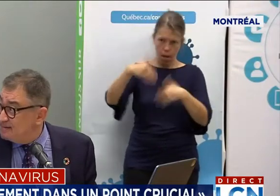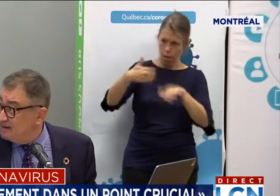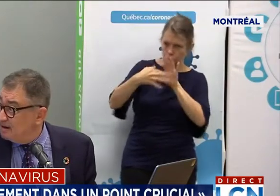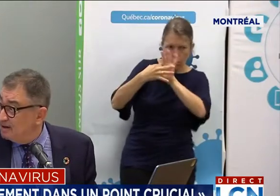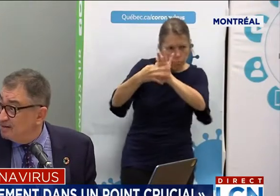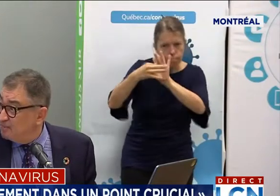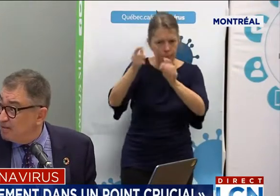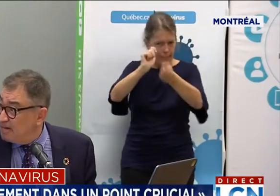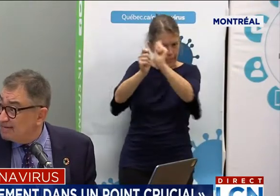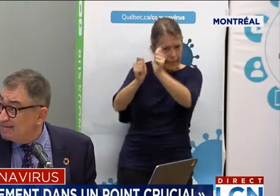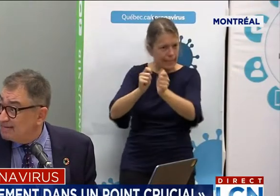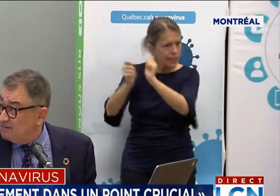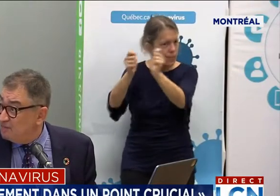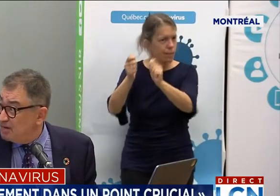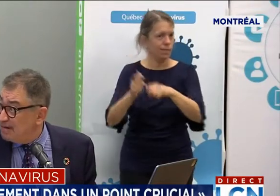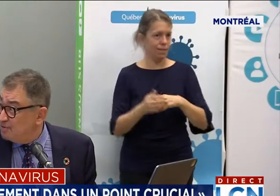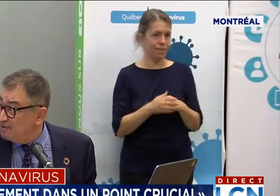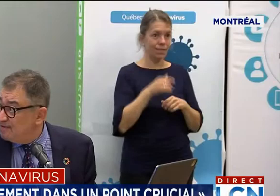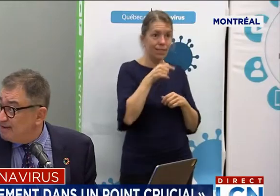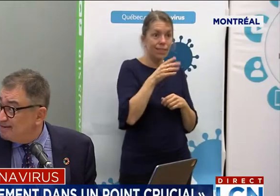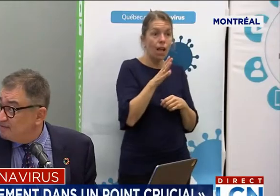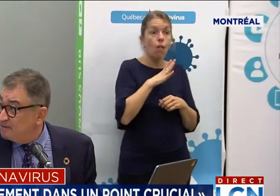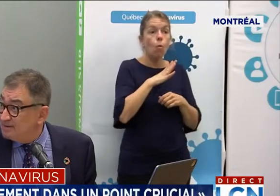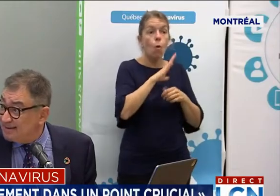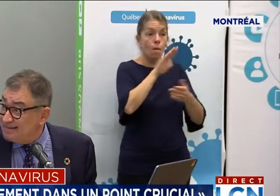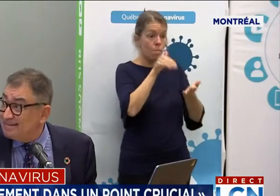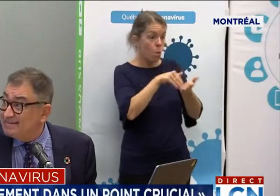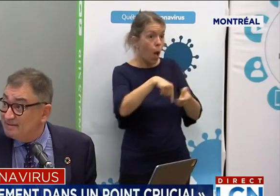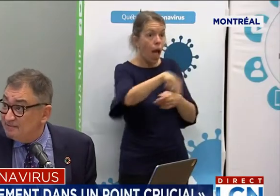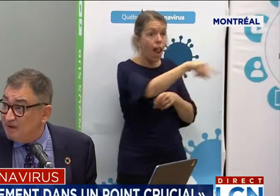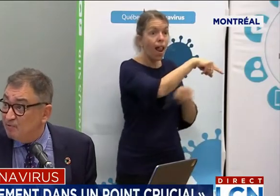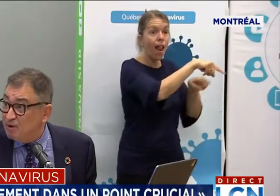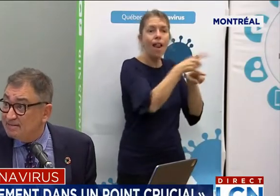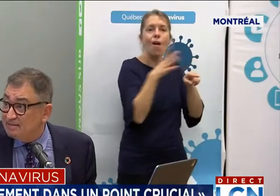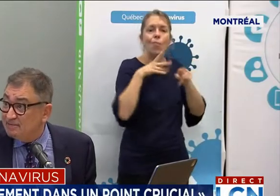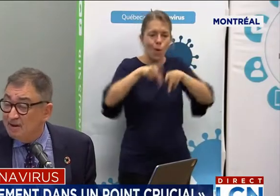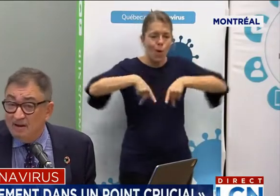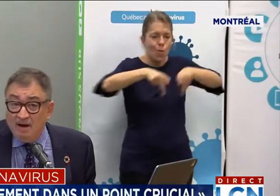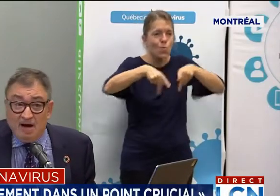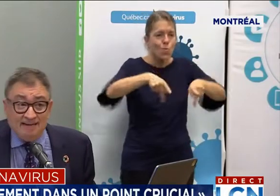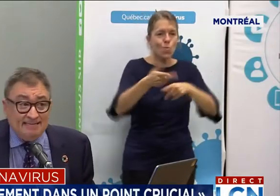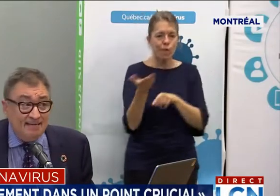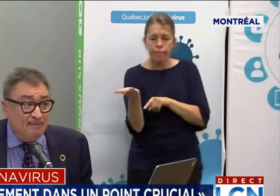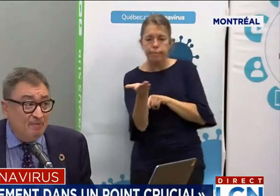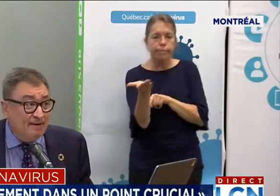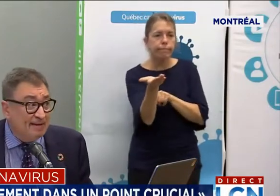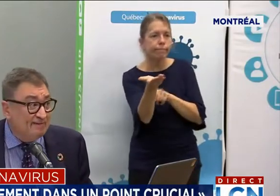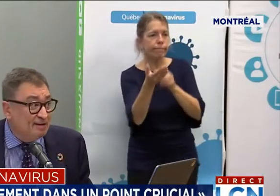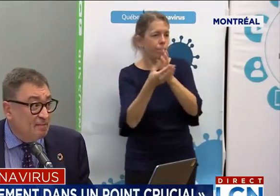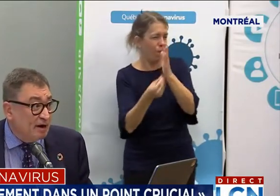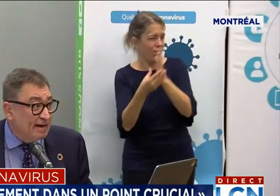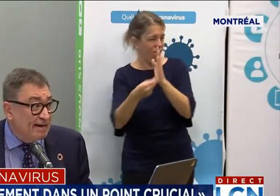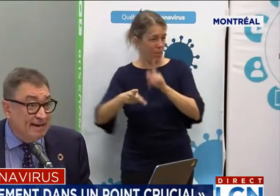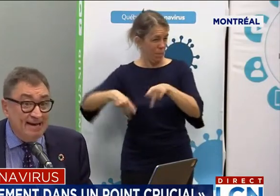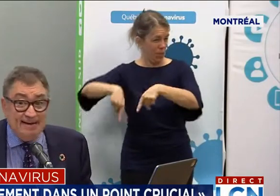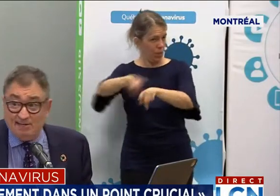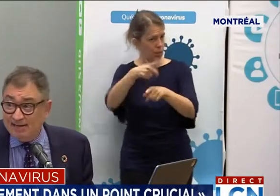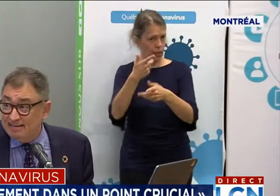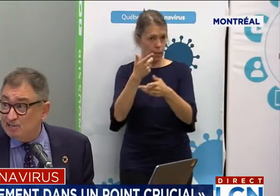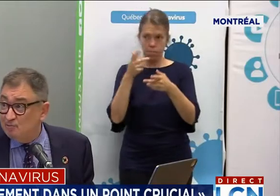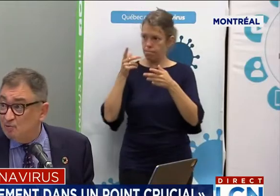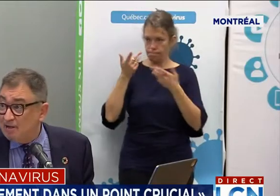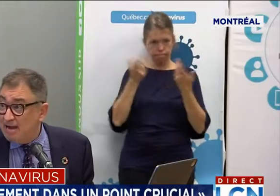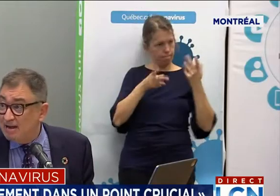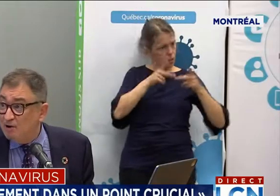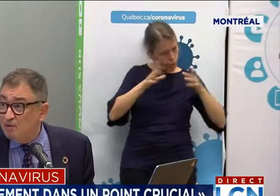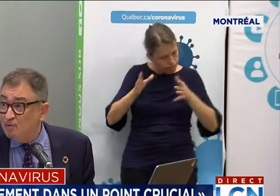ici, des clientèles très vulnérables, un travail qui a été fait très actif, en proactif, entre la santé publique, la ville de Montréal et les